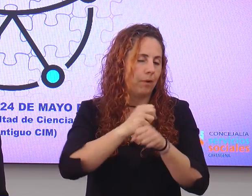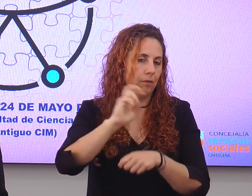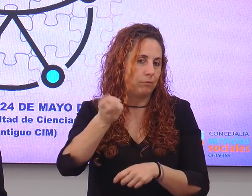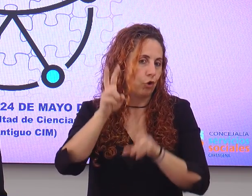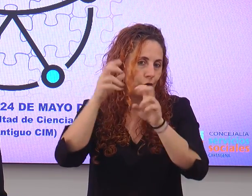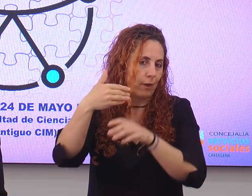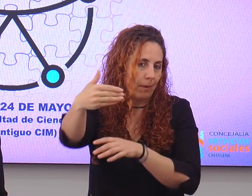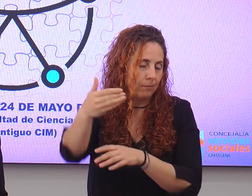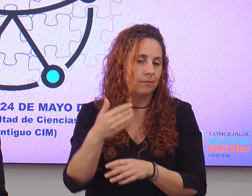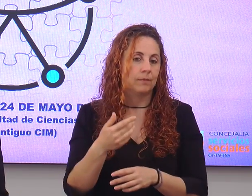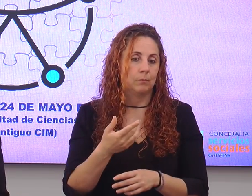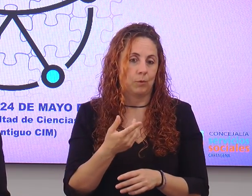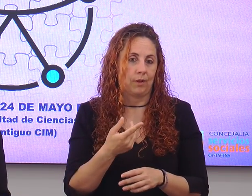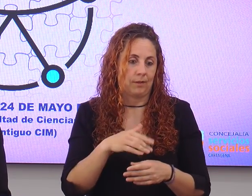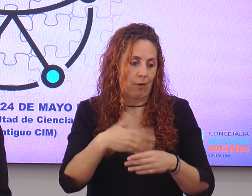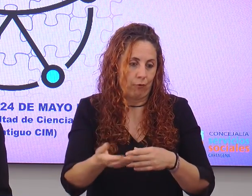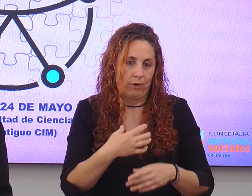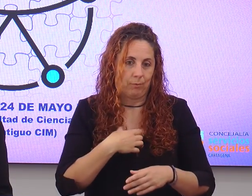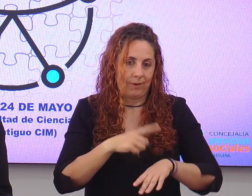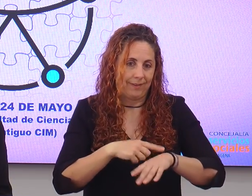otros temas que se han quedado fuera.